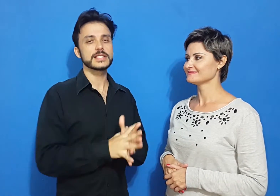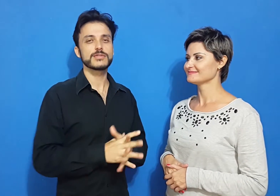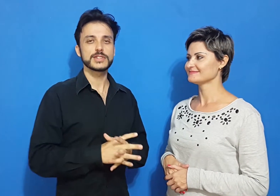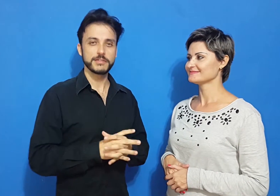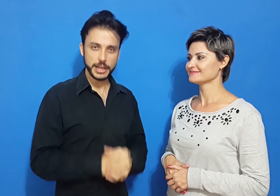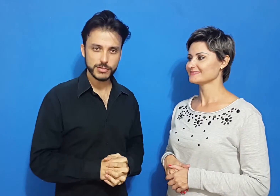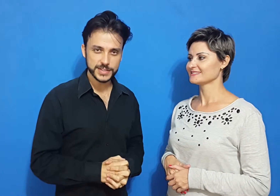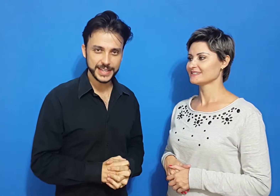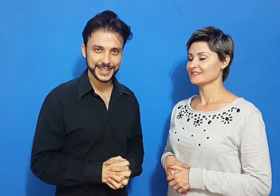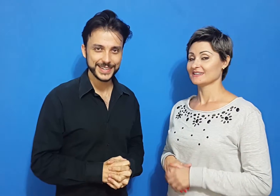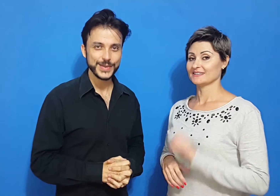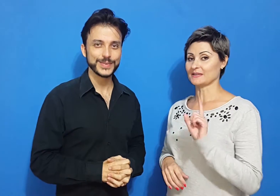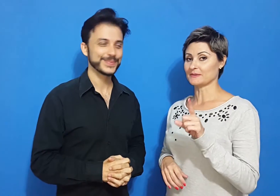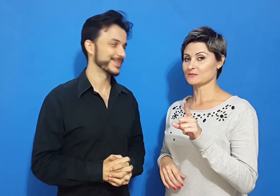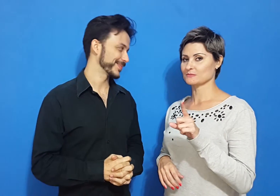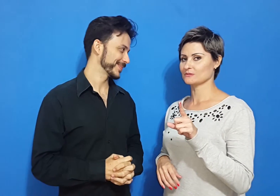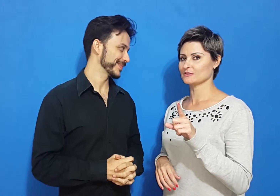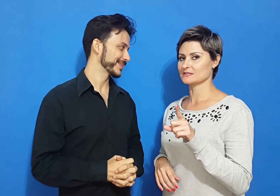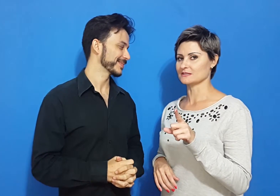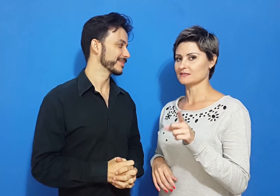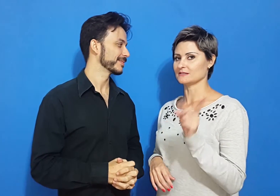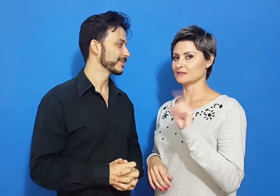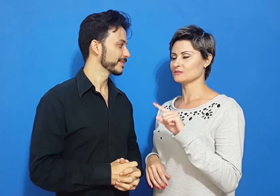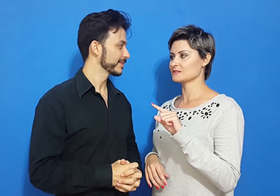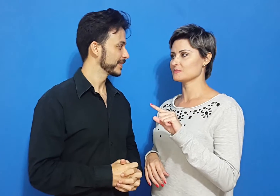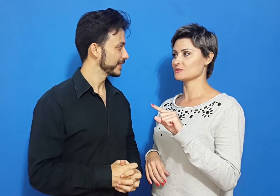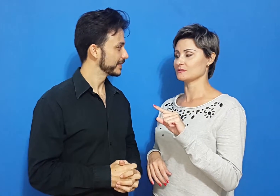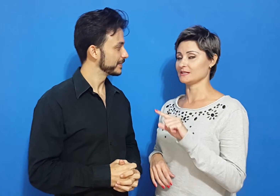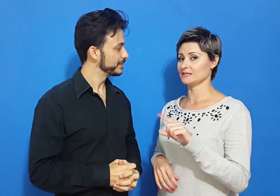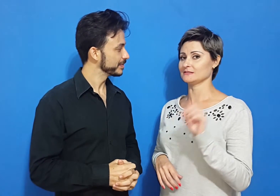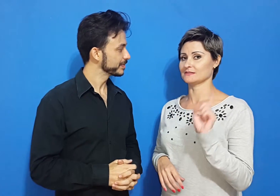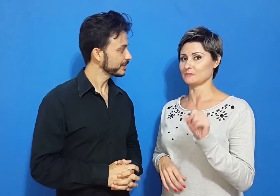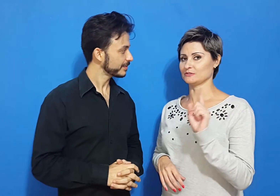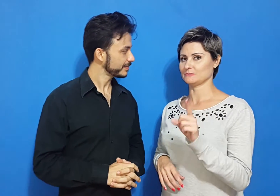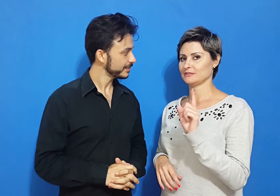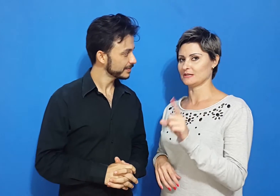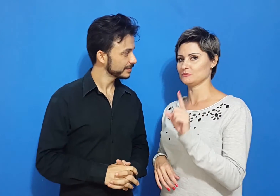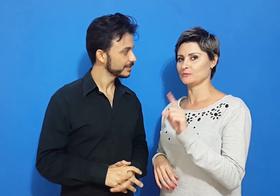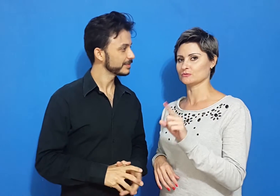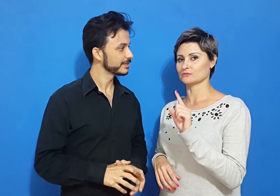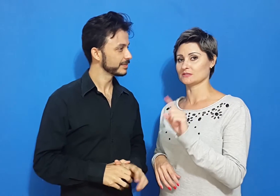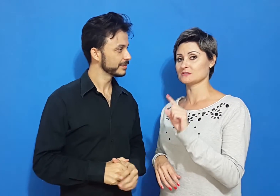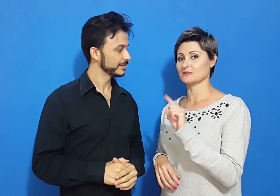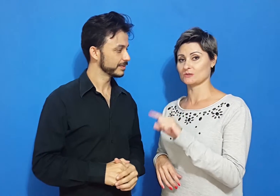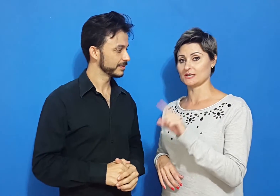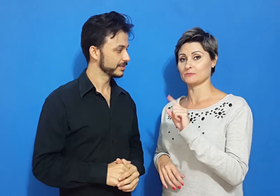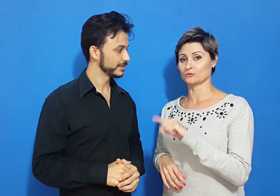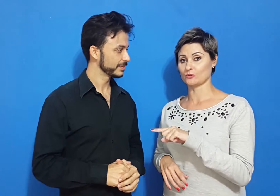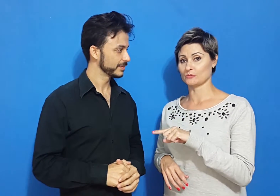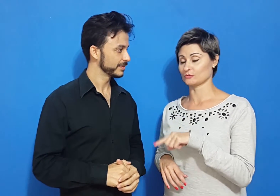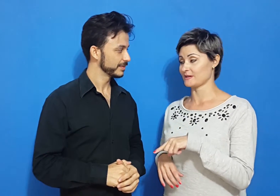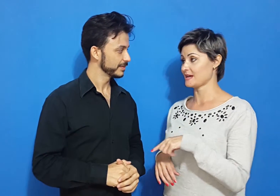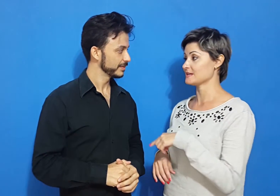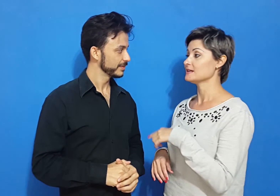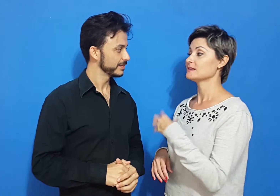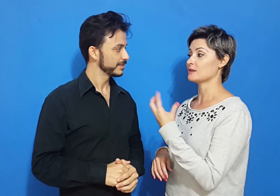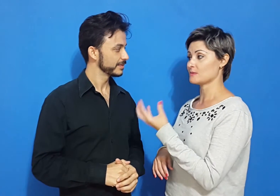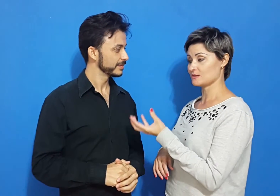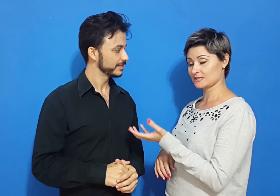certeza, você vai conseguir. E tem mais uma coisa. Lá no Dança Mais Online, www.dançemaisonline.com.br, tem uma